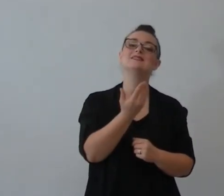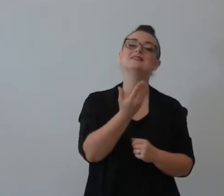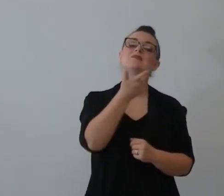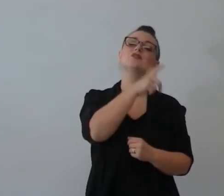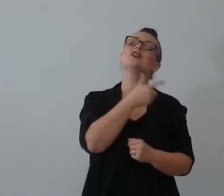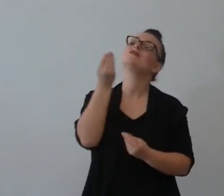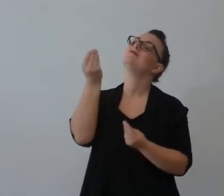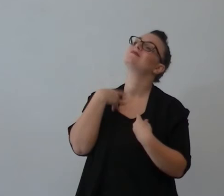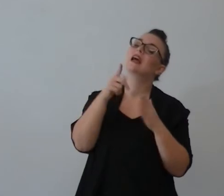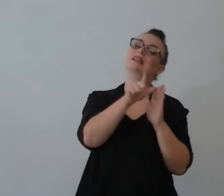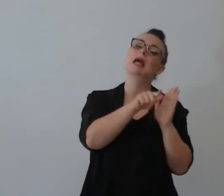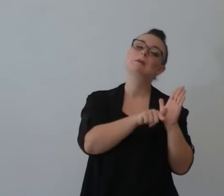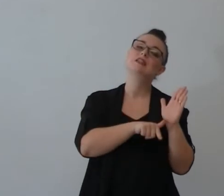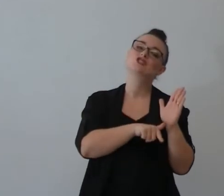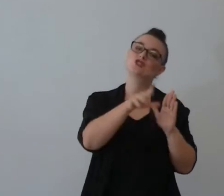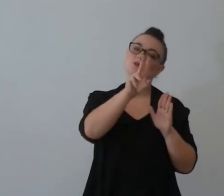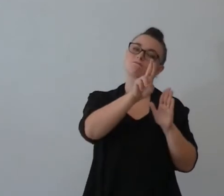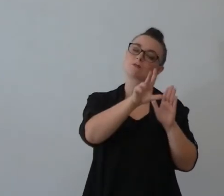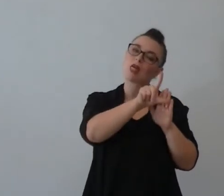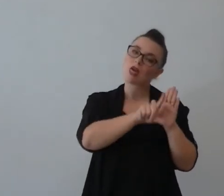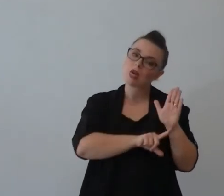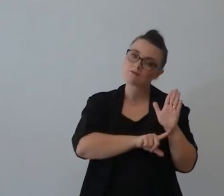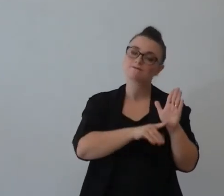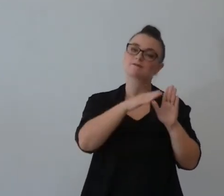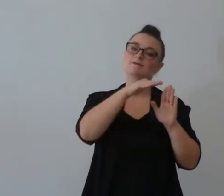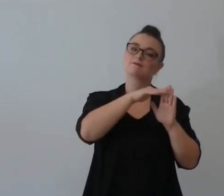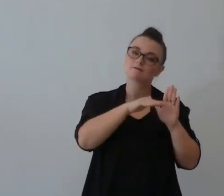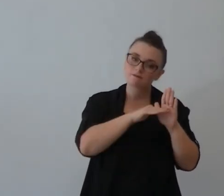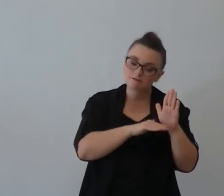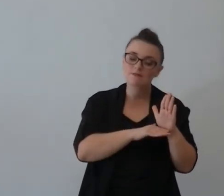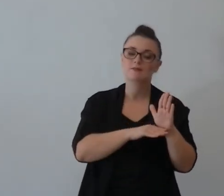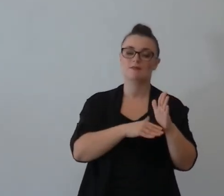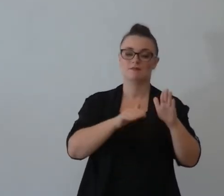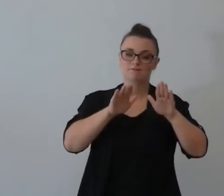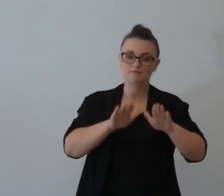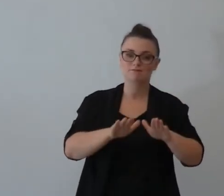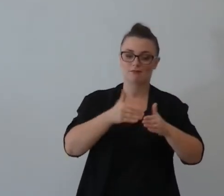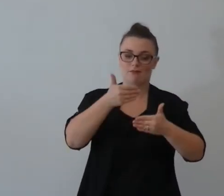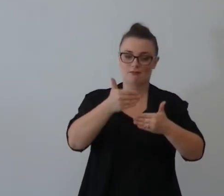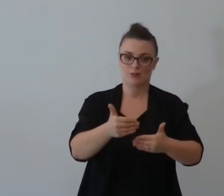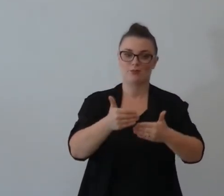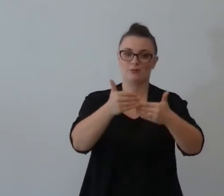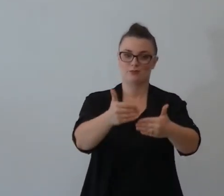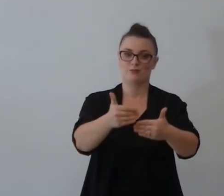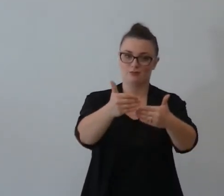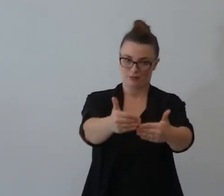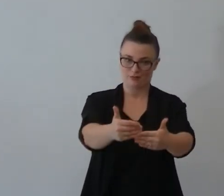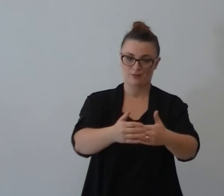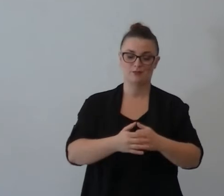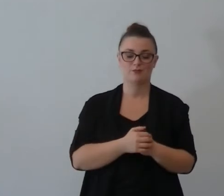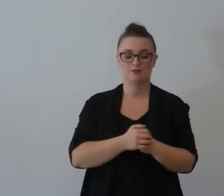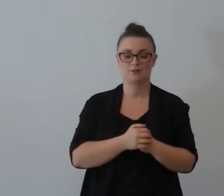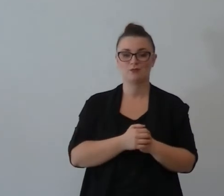che tu vuoi far incontrare mi vuoi far conoscere mi vuoi benedire e quindi vuoi che abbiano sesso e sì